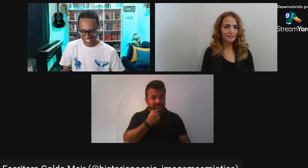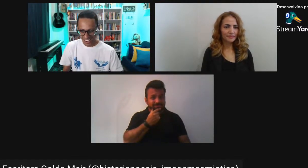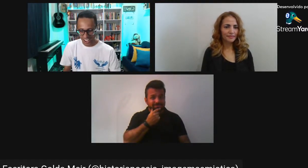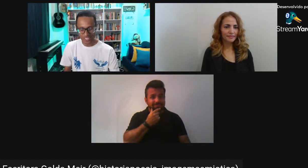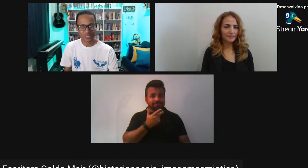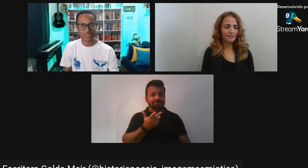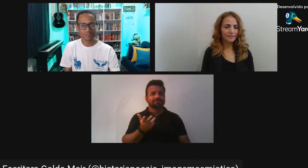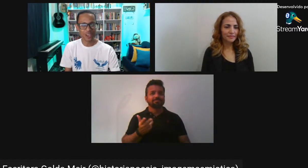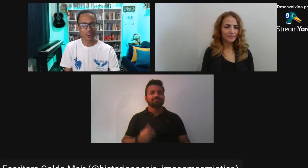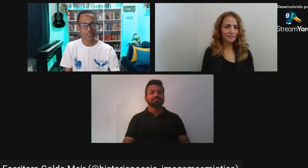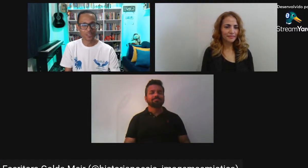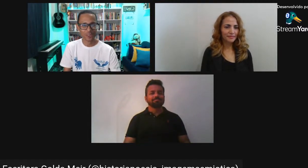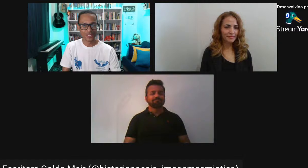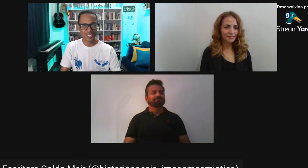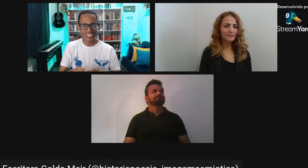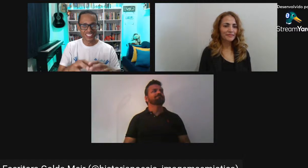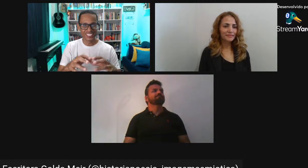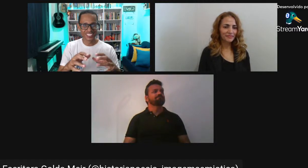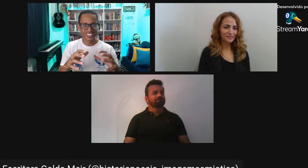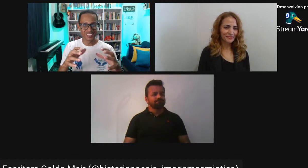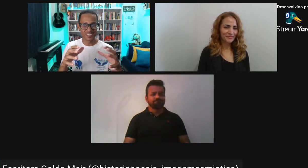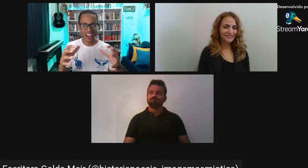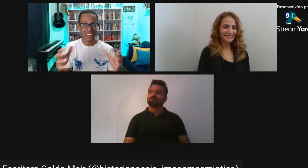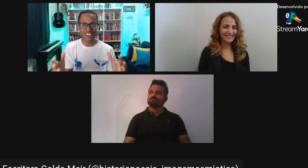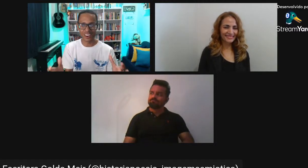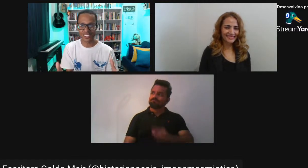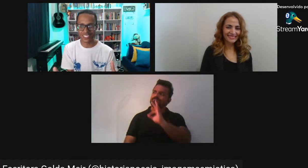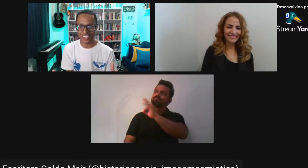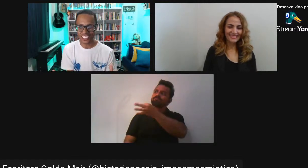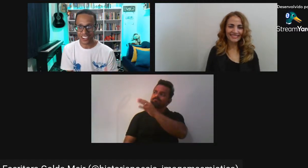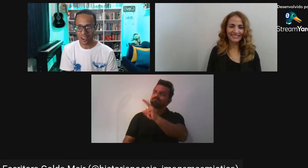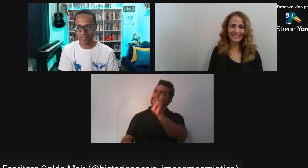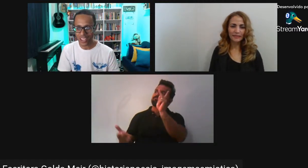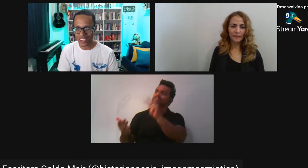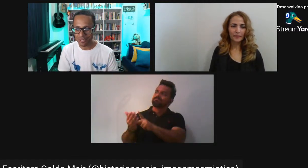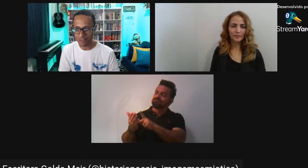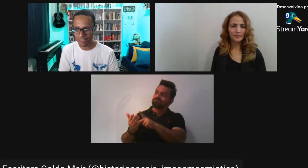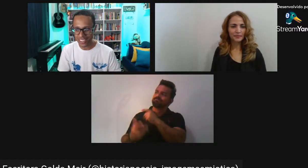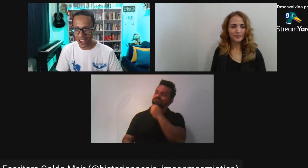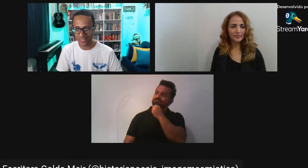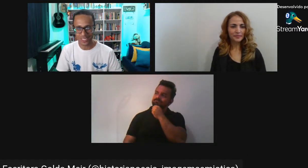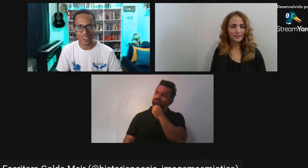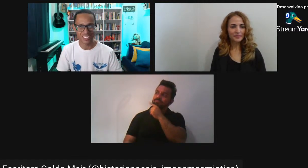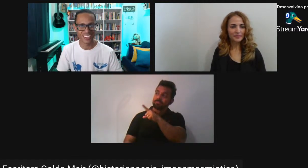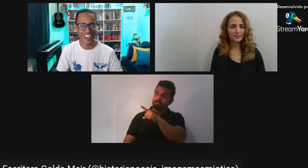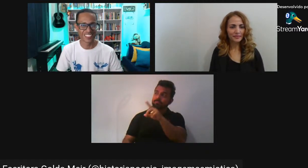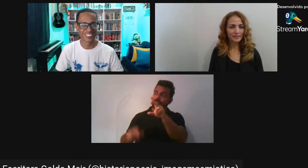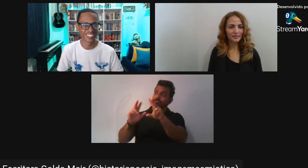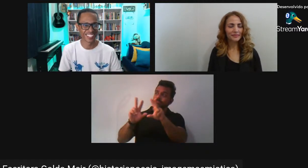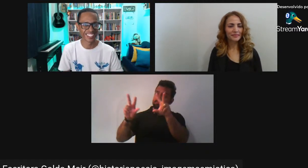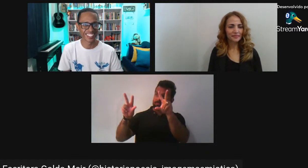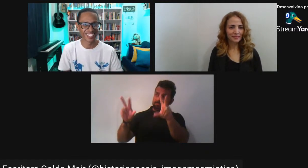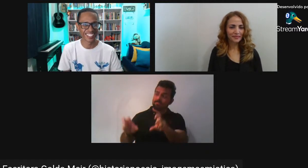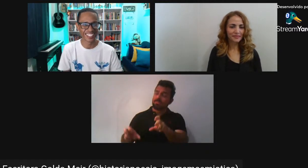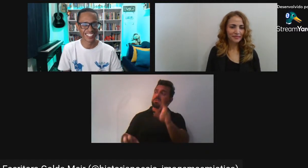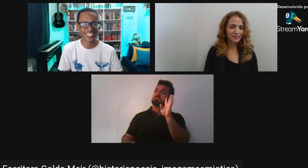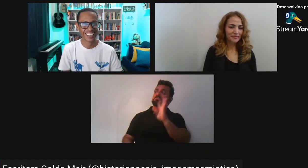O assunto fica gostoso E já chegamos Ao final da nossa live